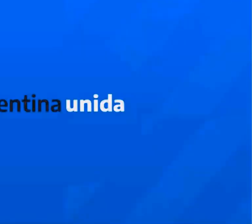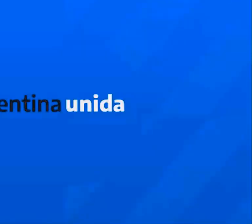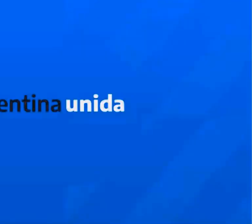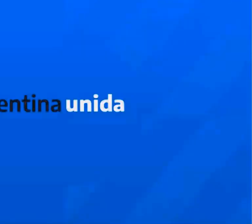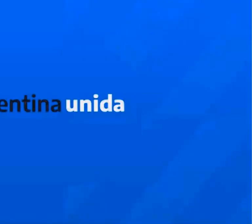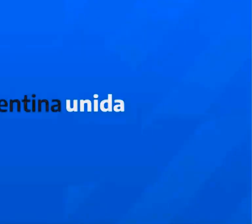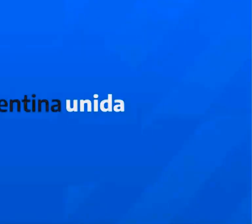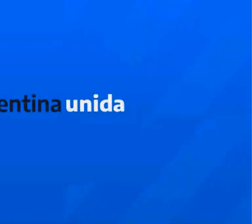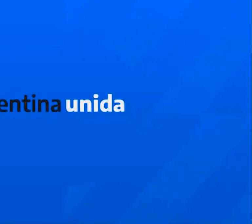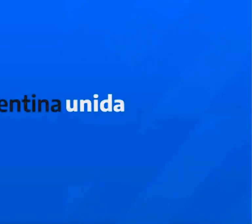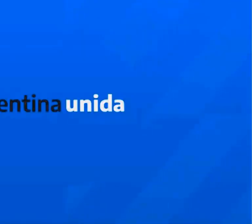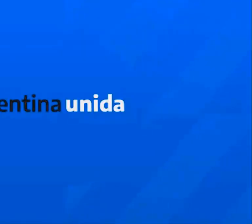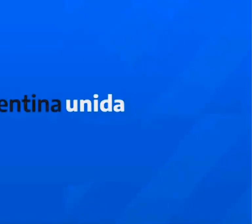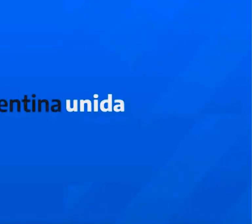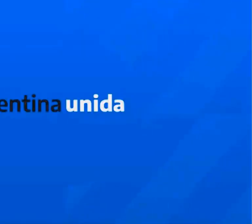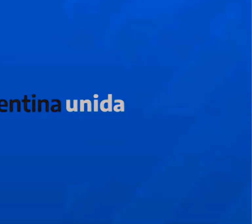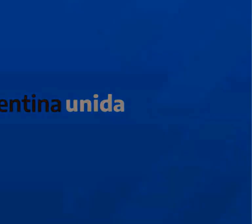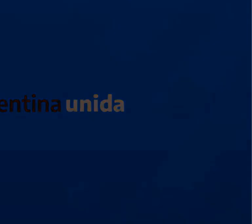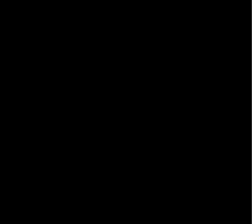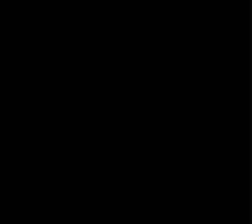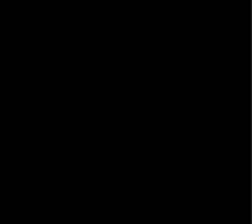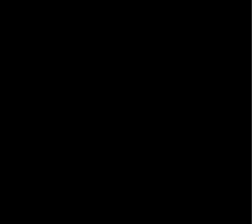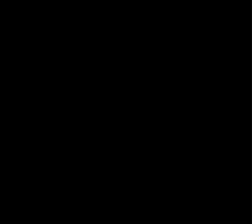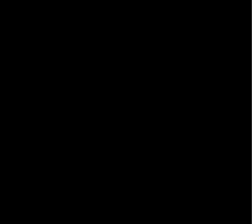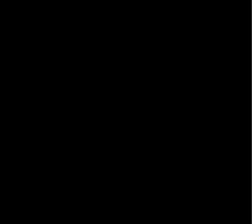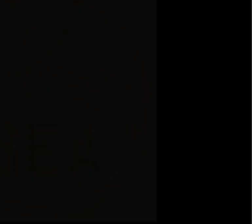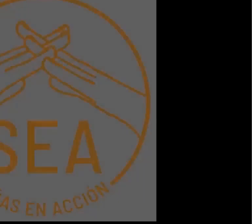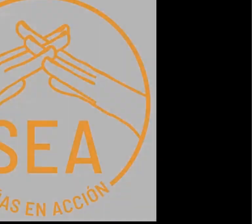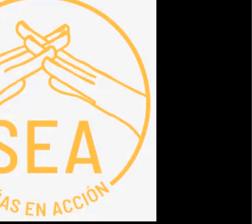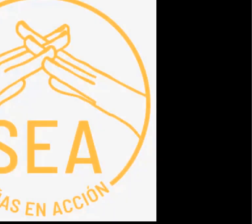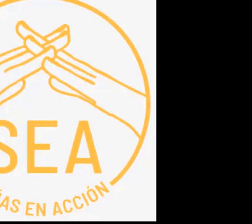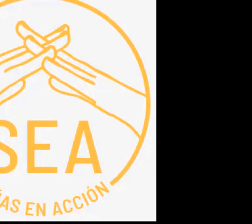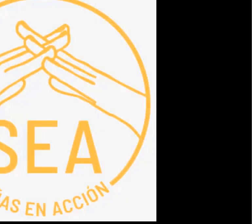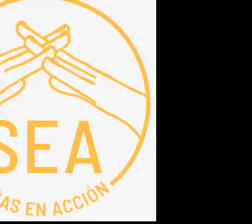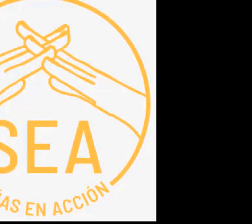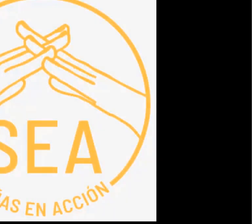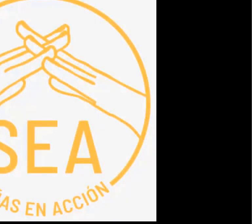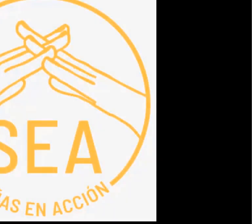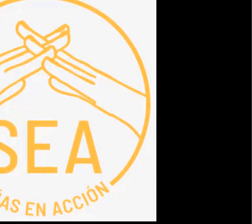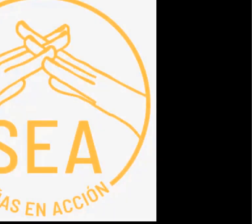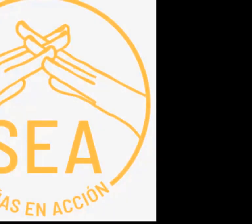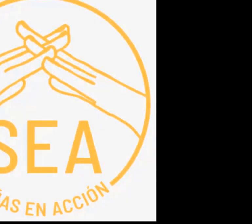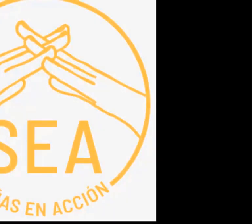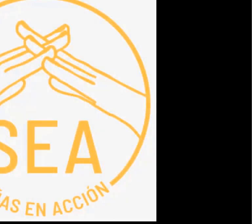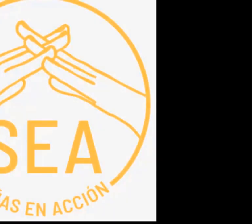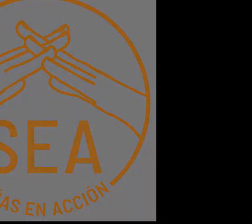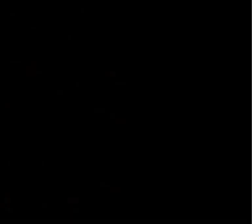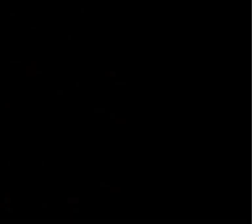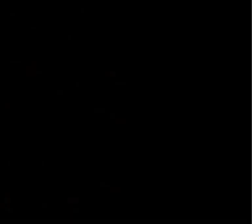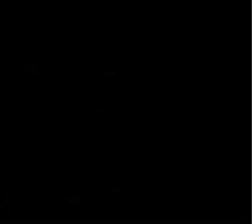Argentina Unida Sea Señas en Acción